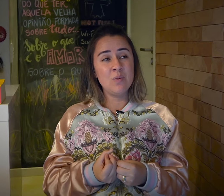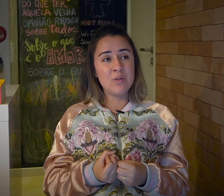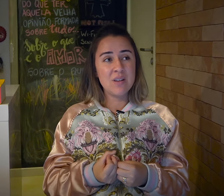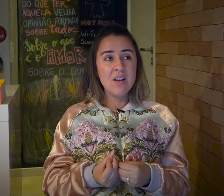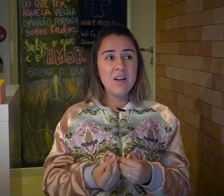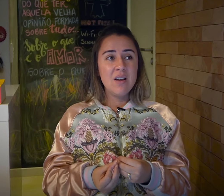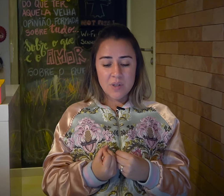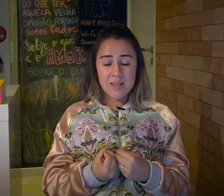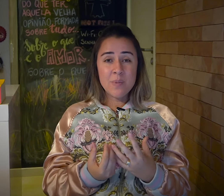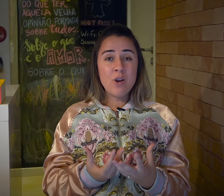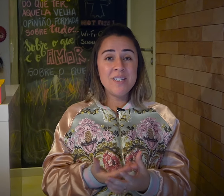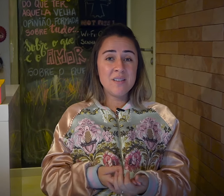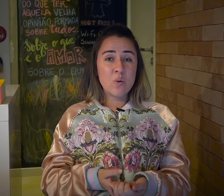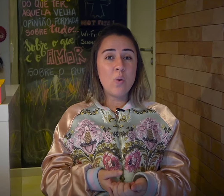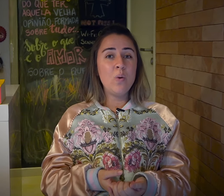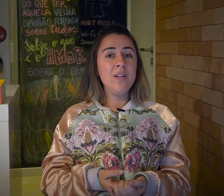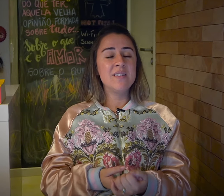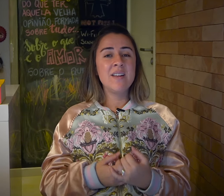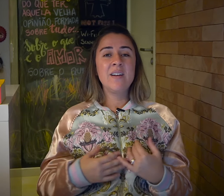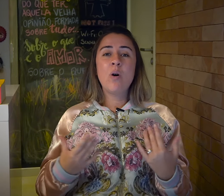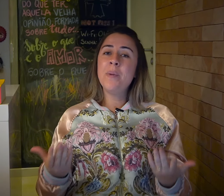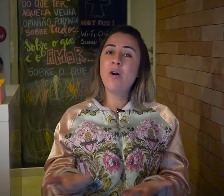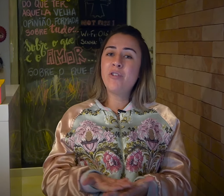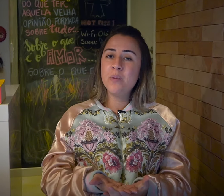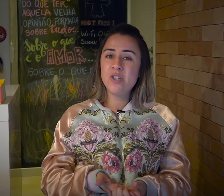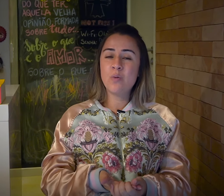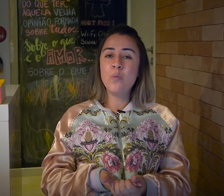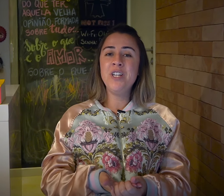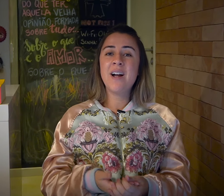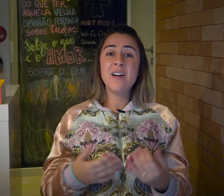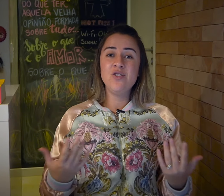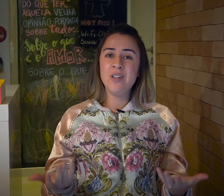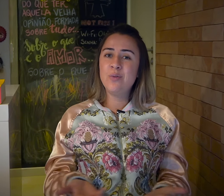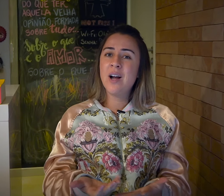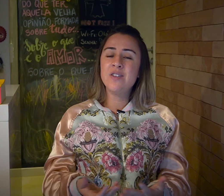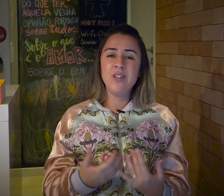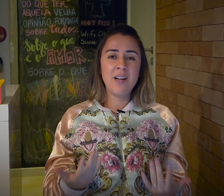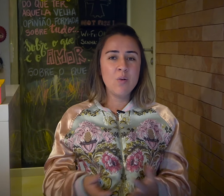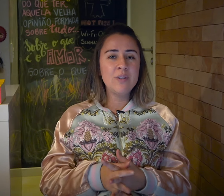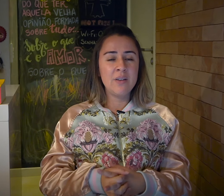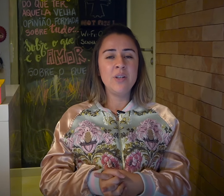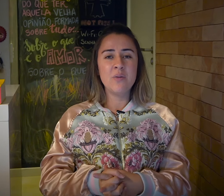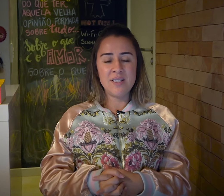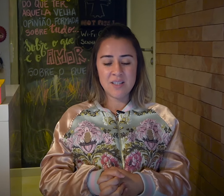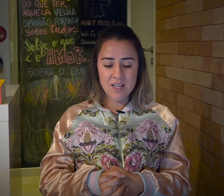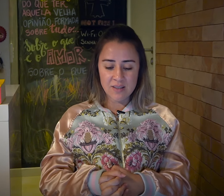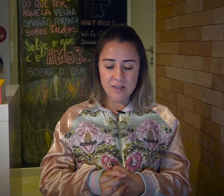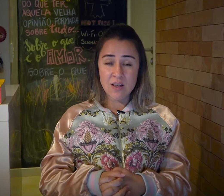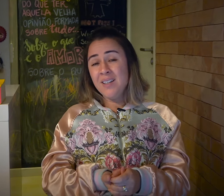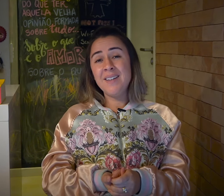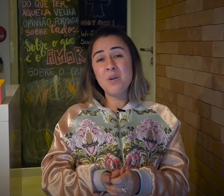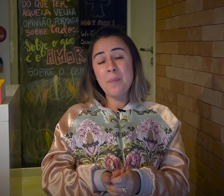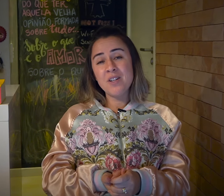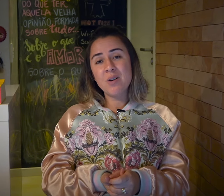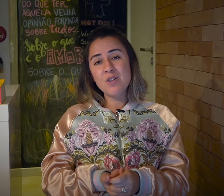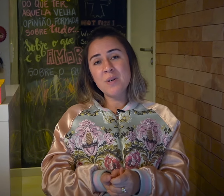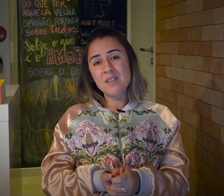as melhores escolhas, Qual a melhor forma de se comunicar, de educar, de entrar em contato aí com essas crianças. E aí tem uma parte que eu acho bastante